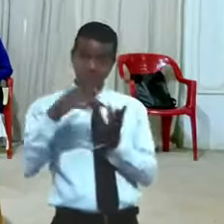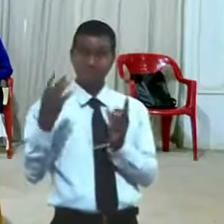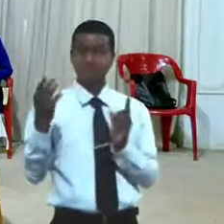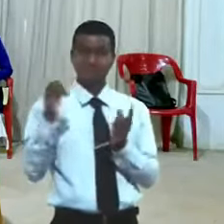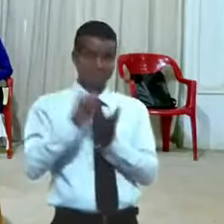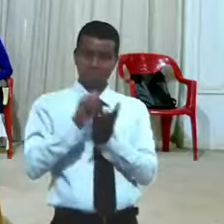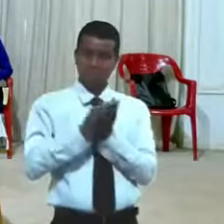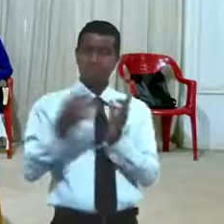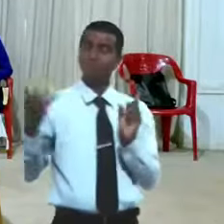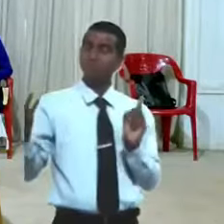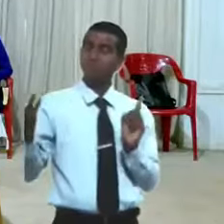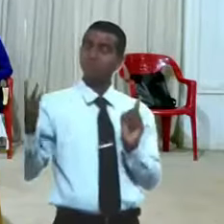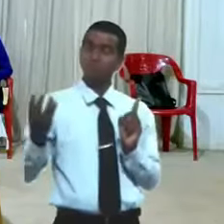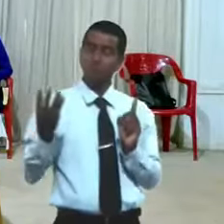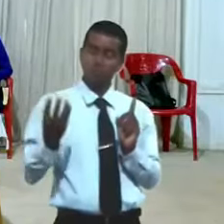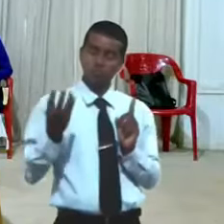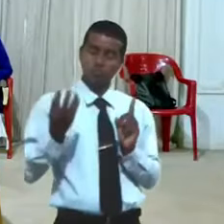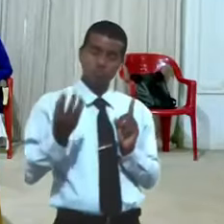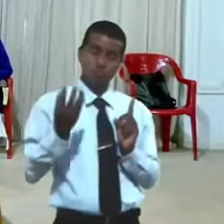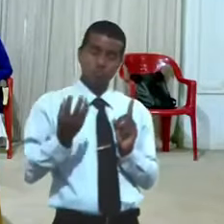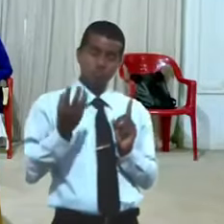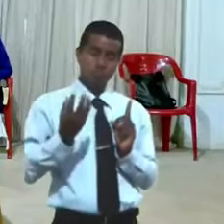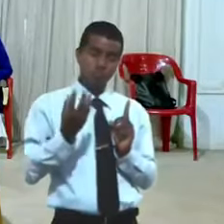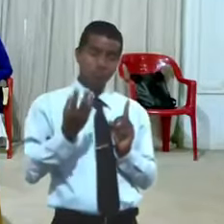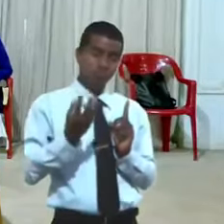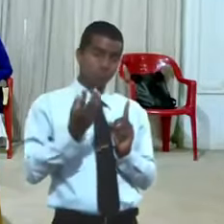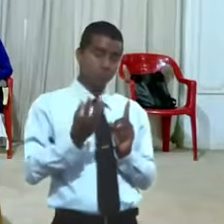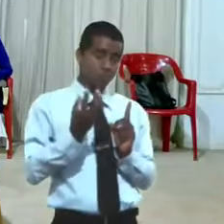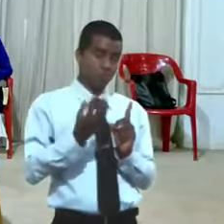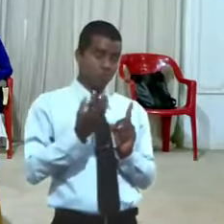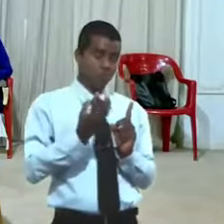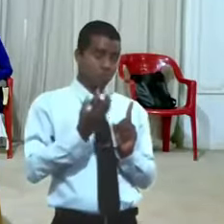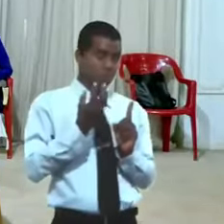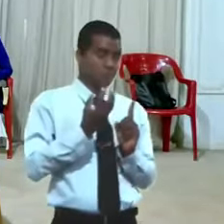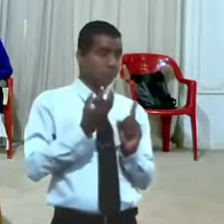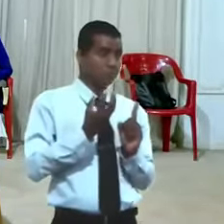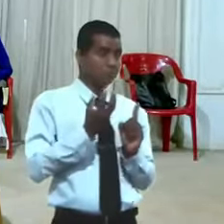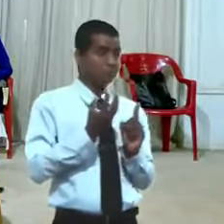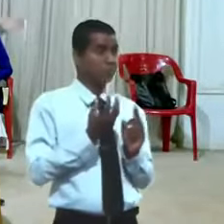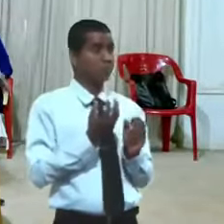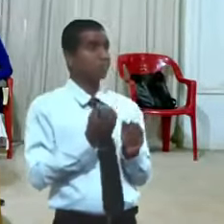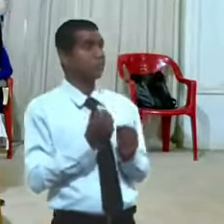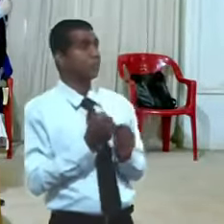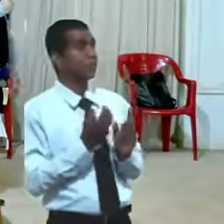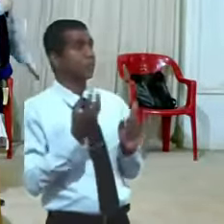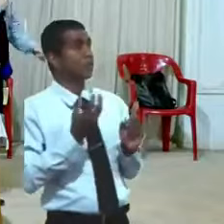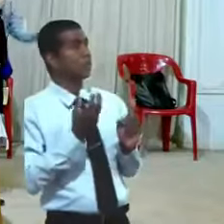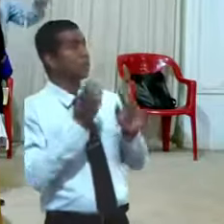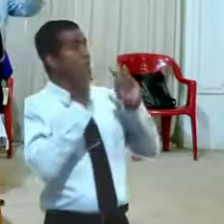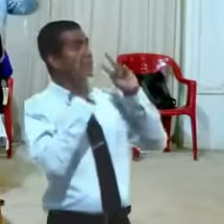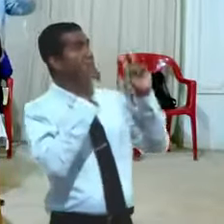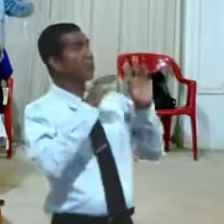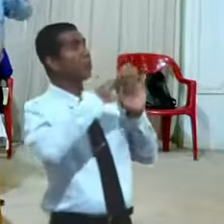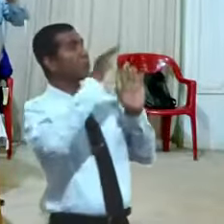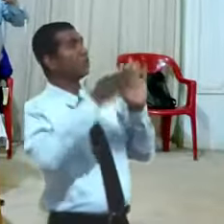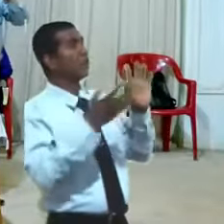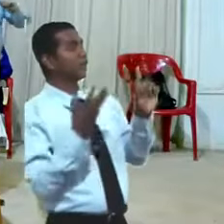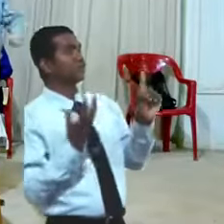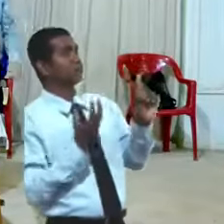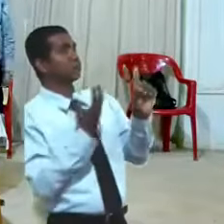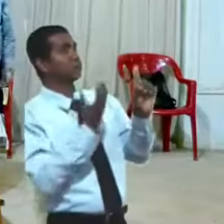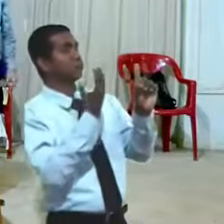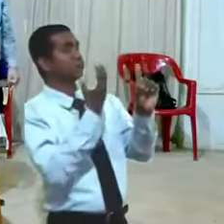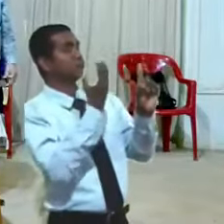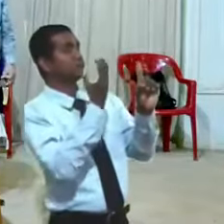y este si fue inteligente llegó subió a la montaña vio al profeta y le dijo varón de Dios